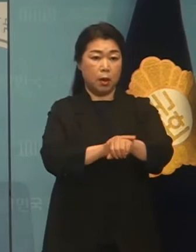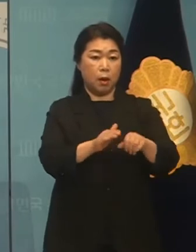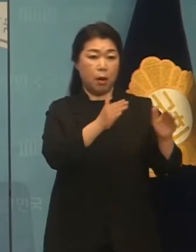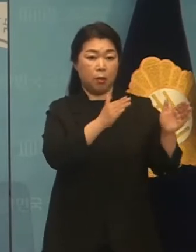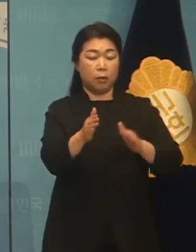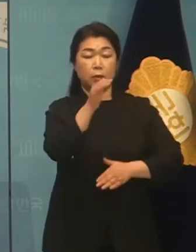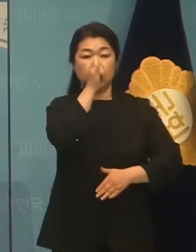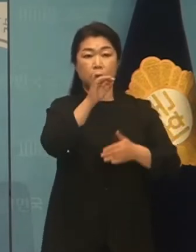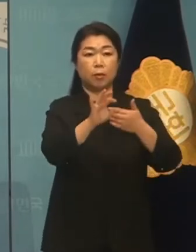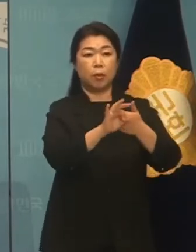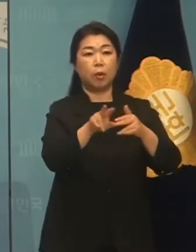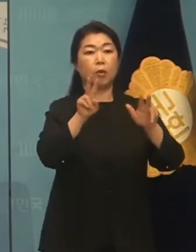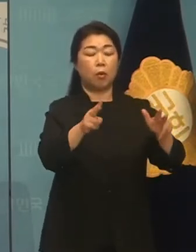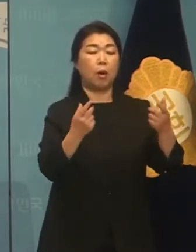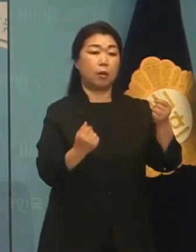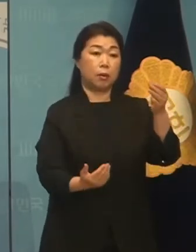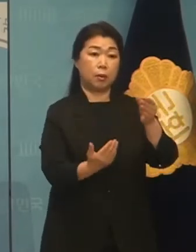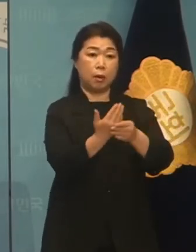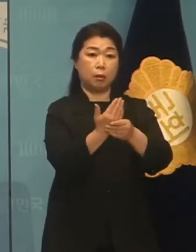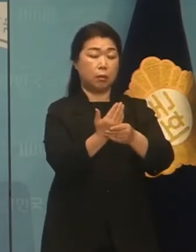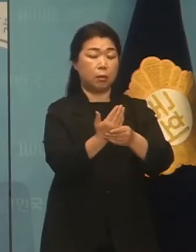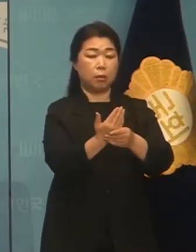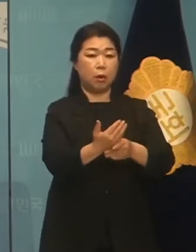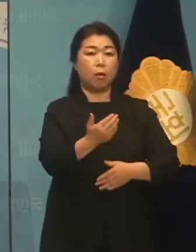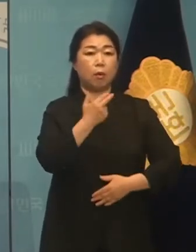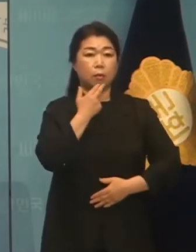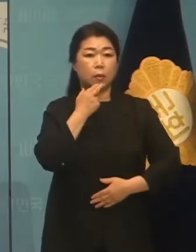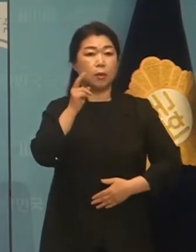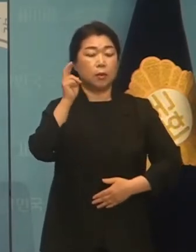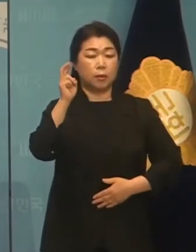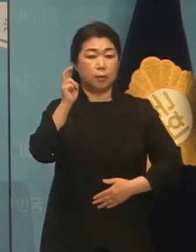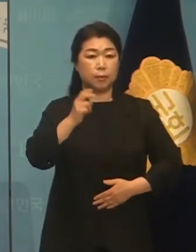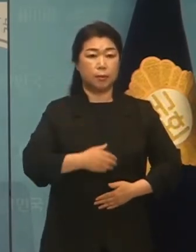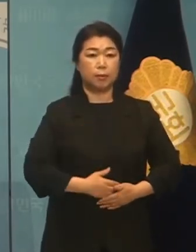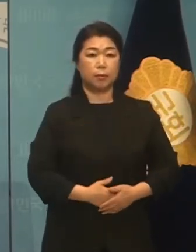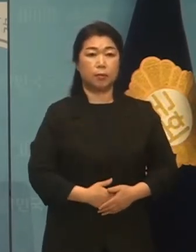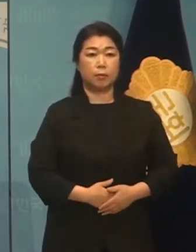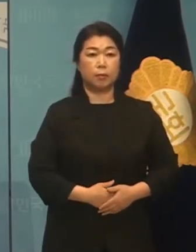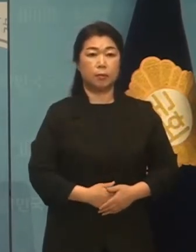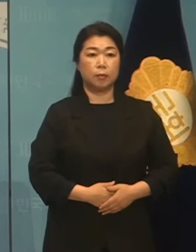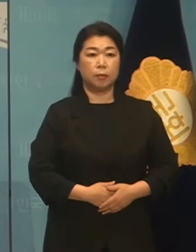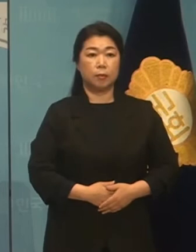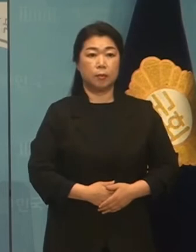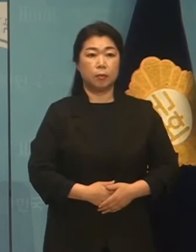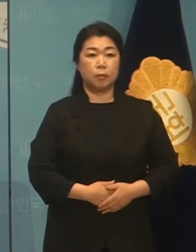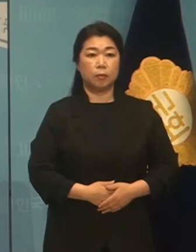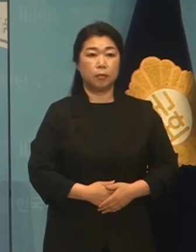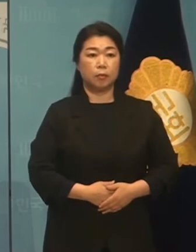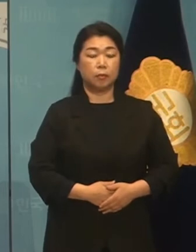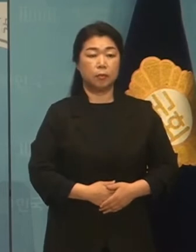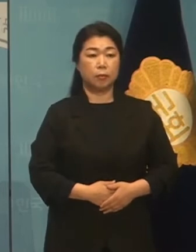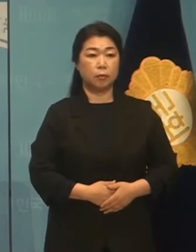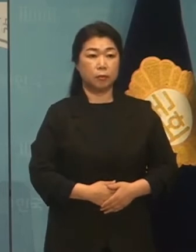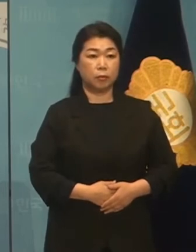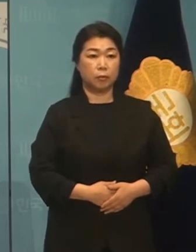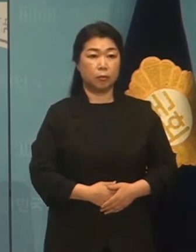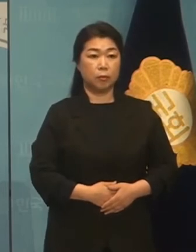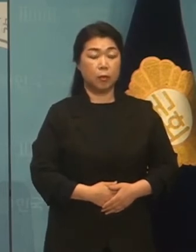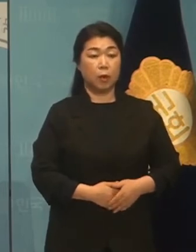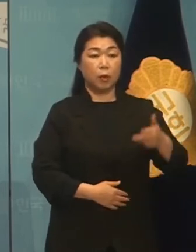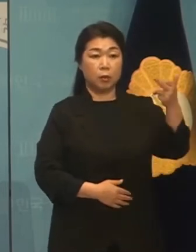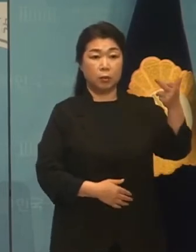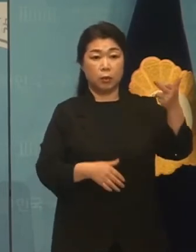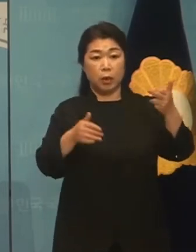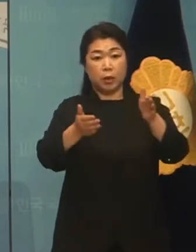이러한 사태는 애초에 발생하지 않았을 것입니다 17개